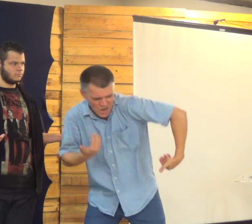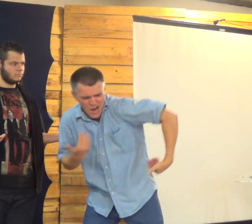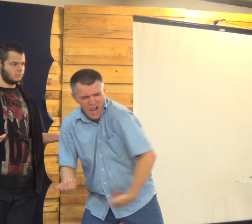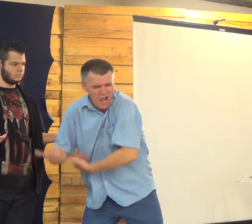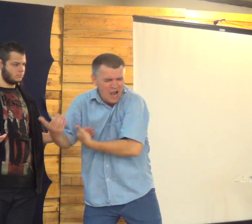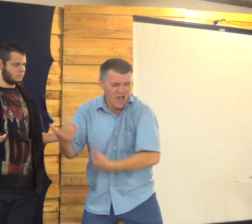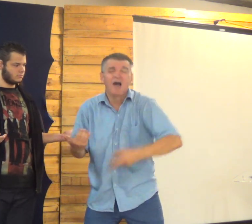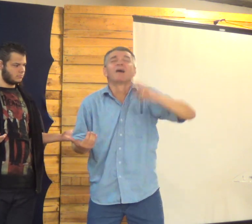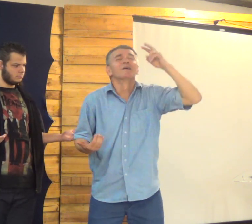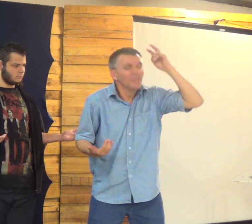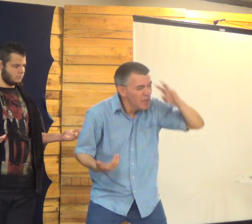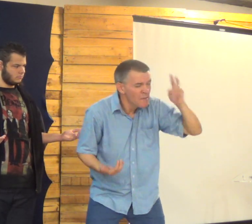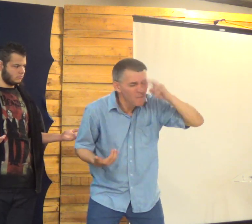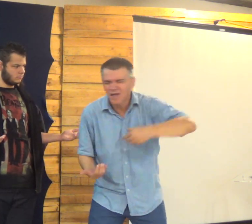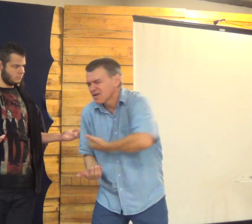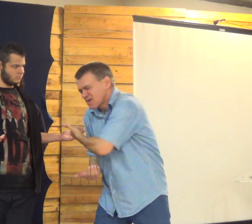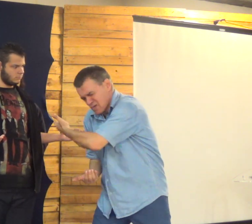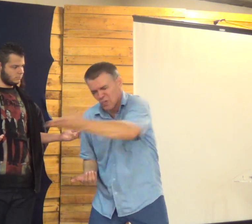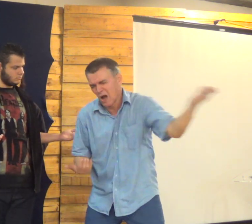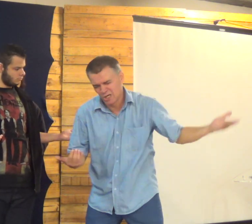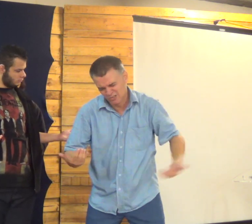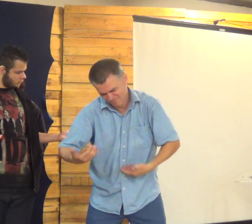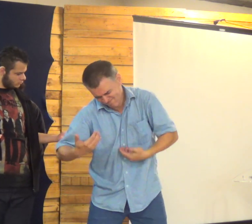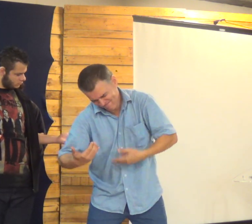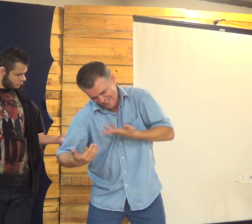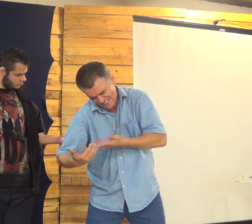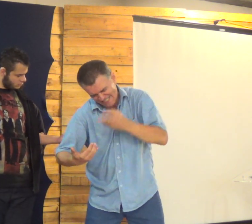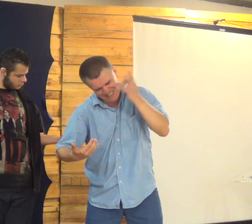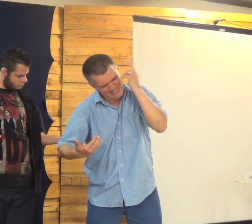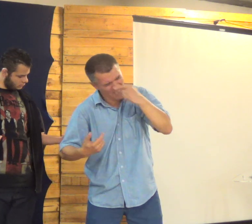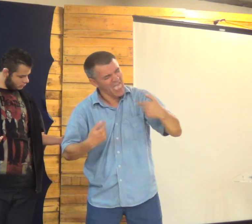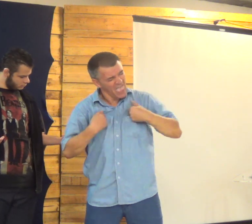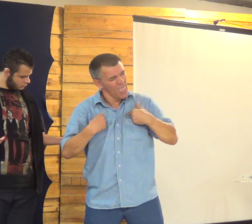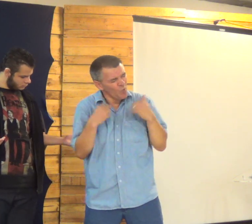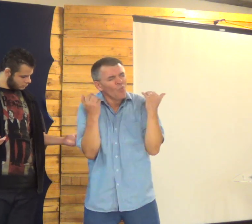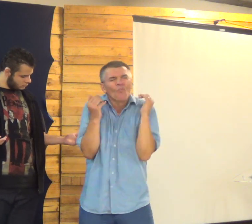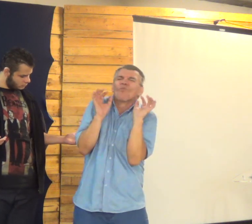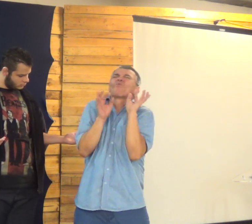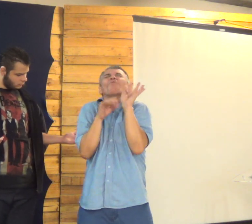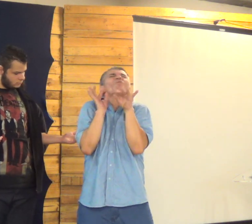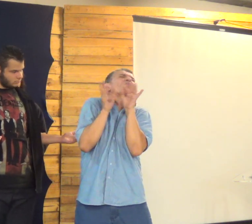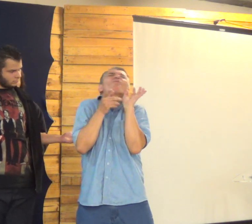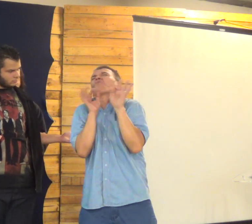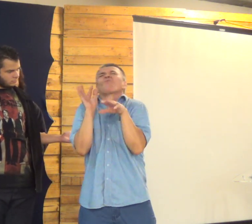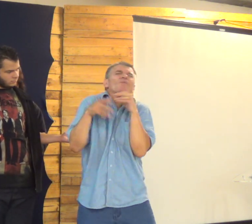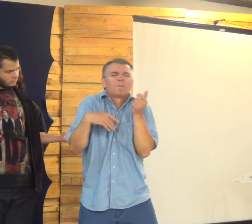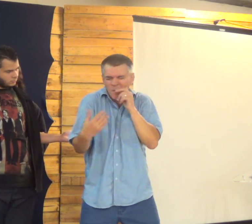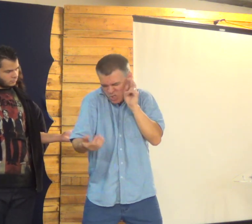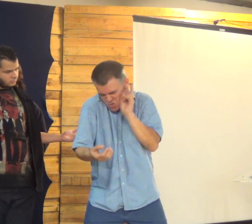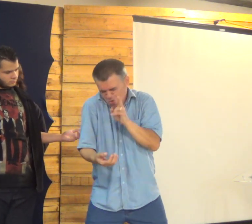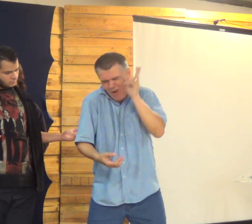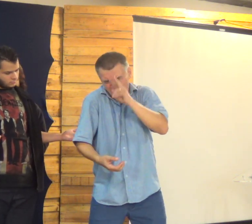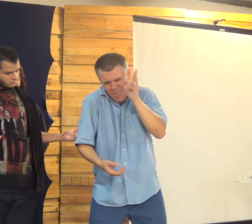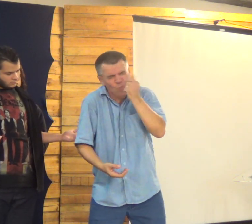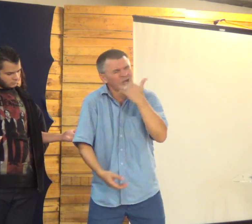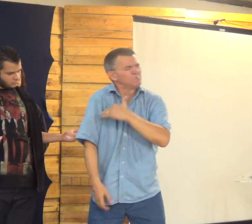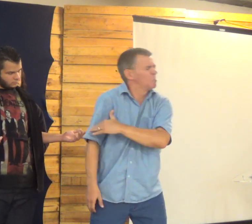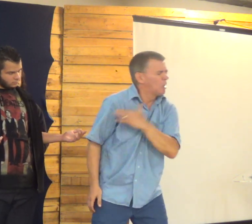protege Desde o nascimento A mãe nunca esquece do filho Que nós não possamos Nos esquecer delas também